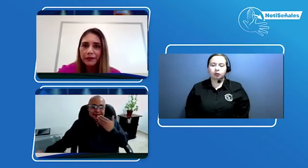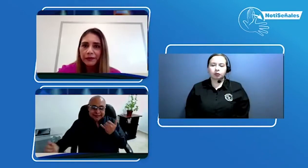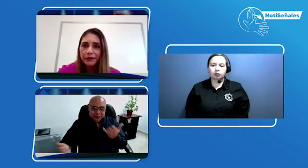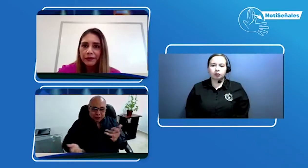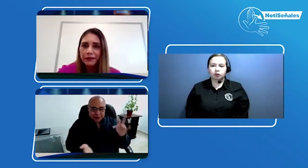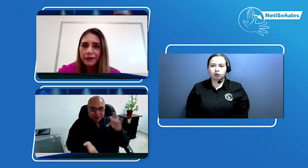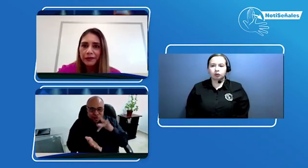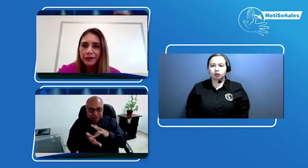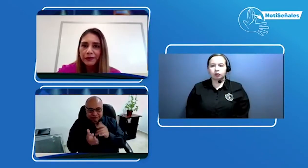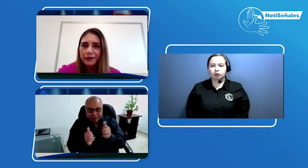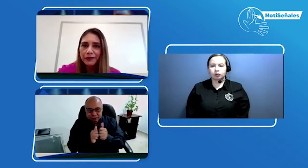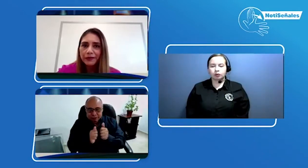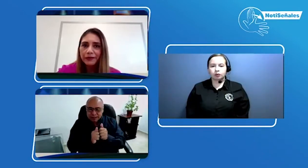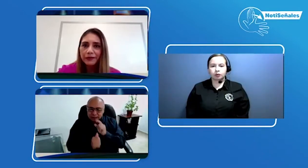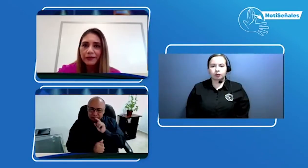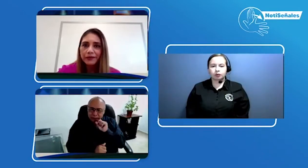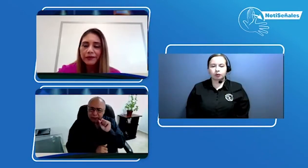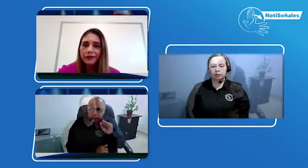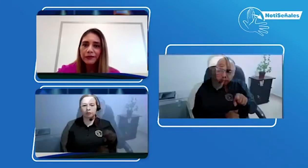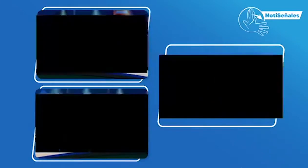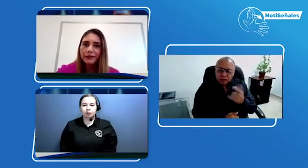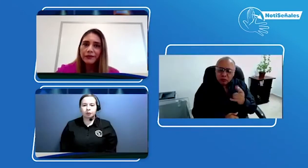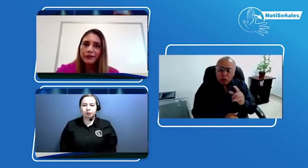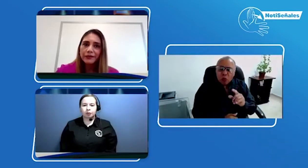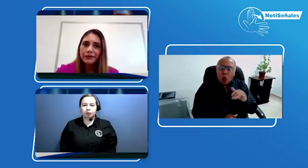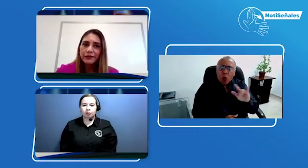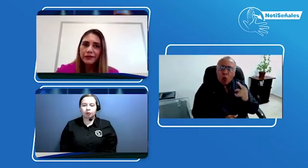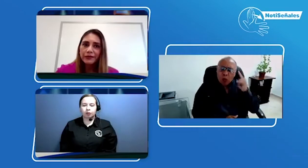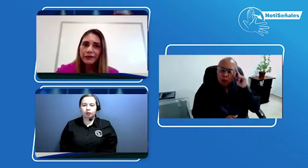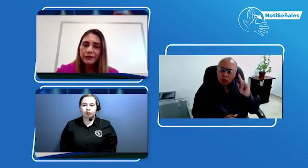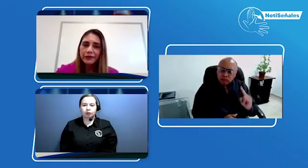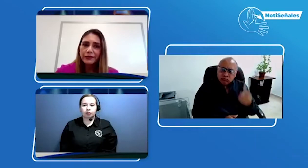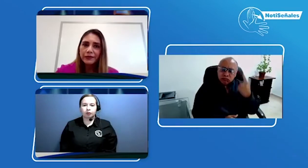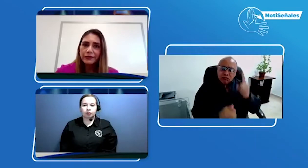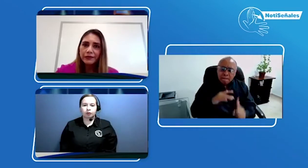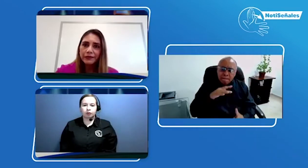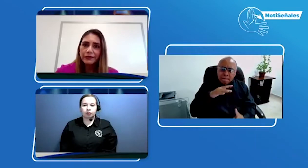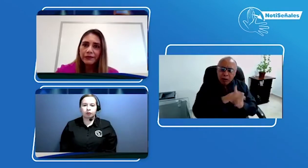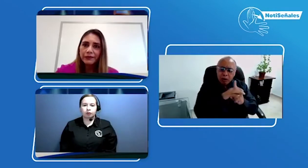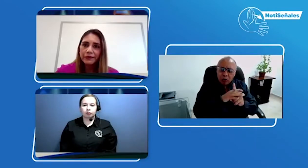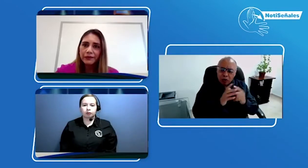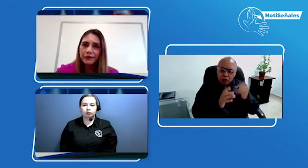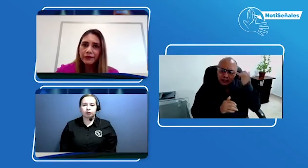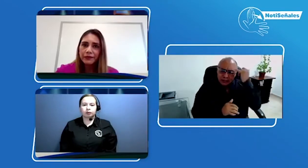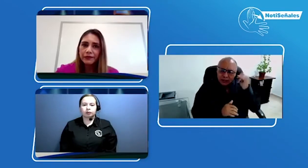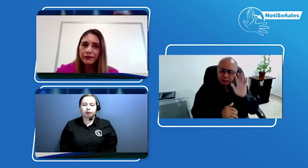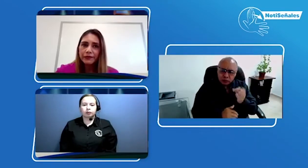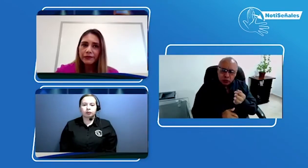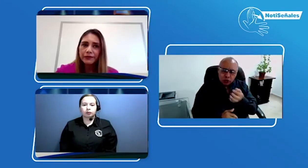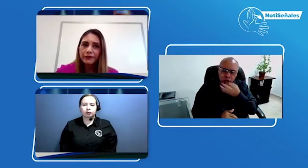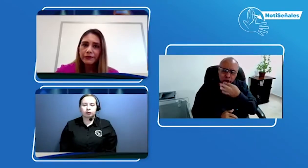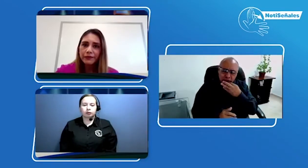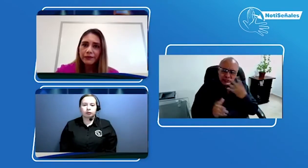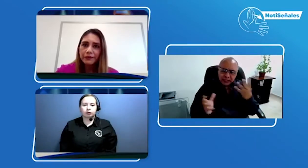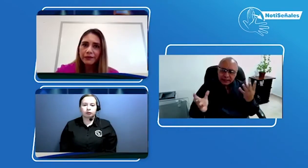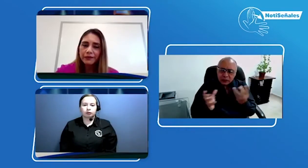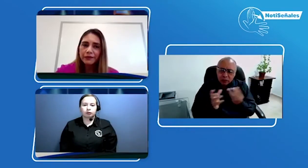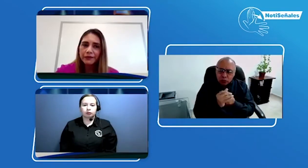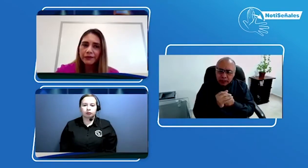Bueno, pues gracias por acompañarnos en este espacio. bueno, mi primera pregunta es, ¿cómo